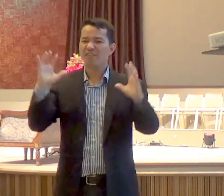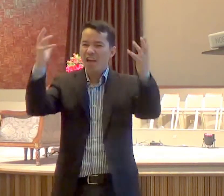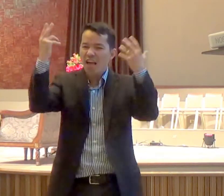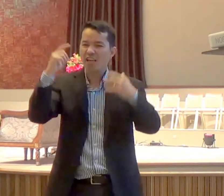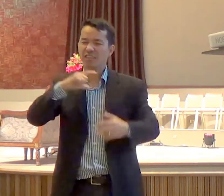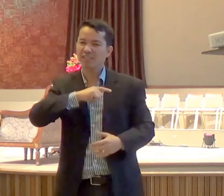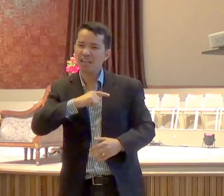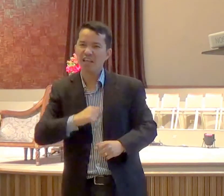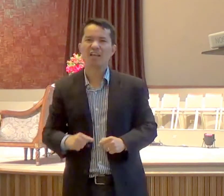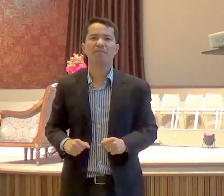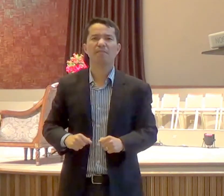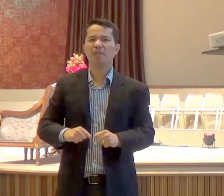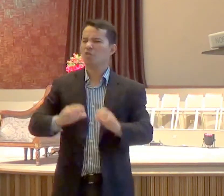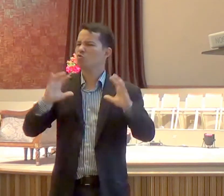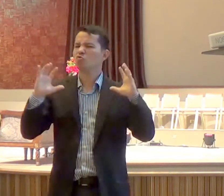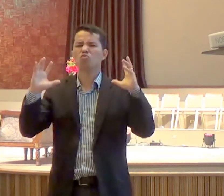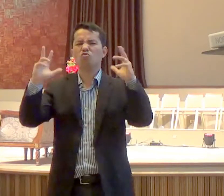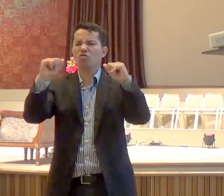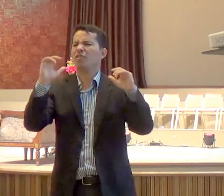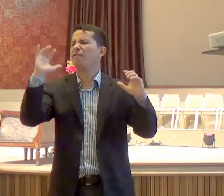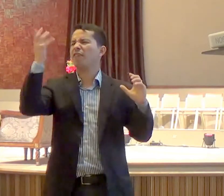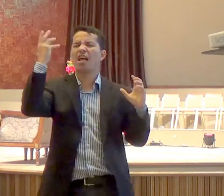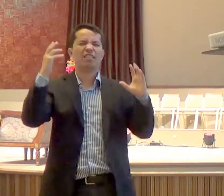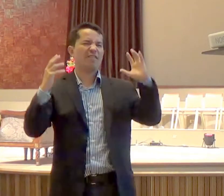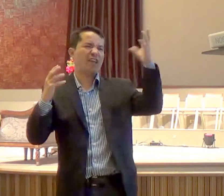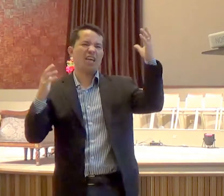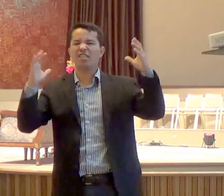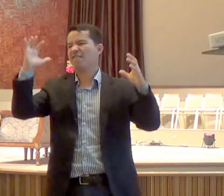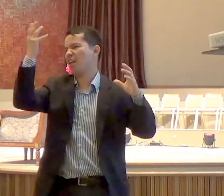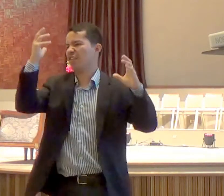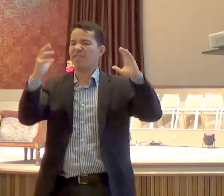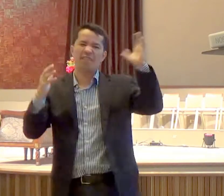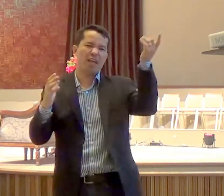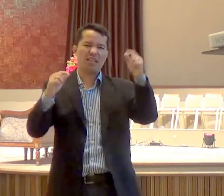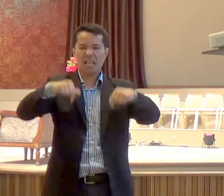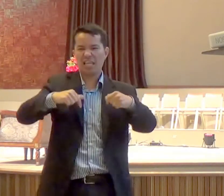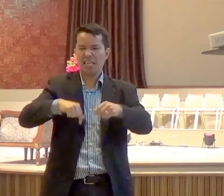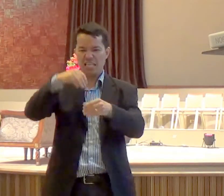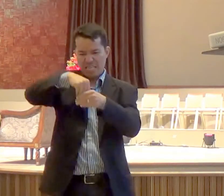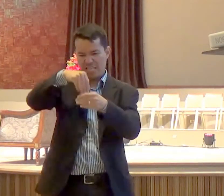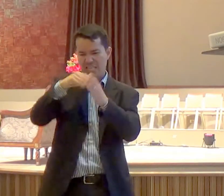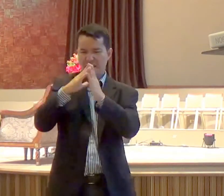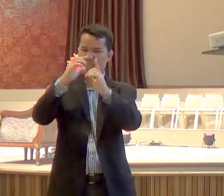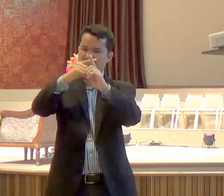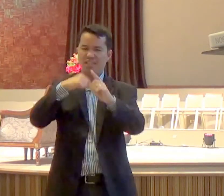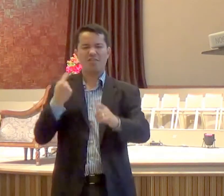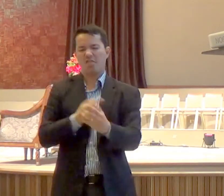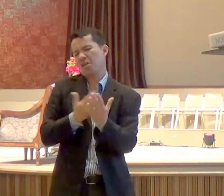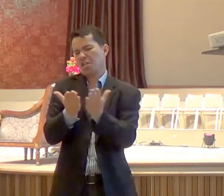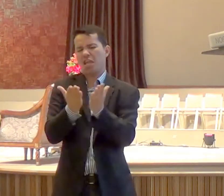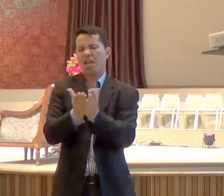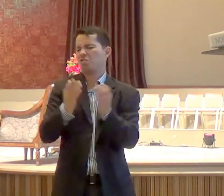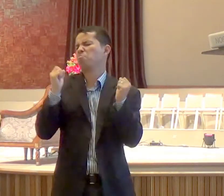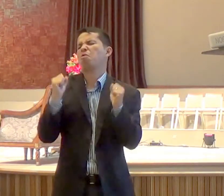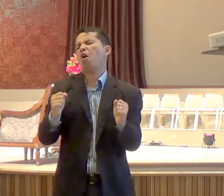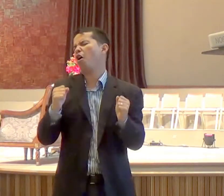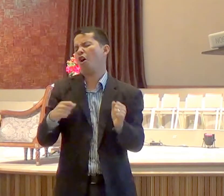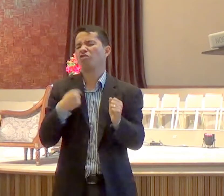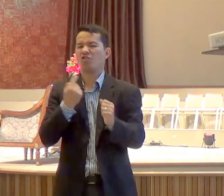é festa, de tudo, quanto é jeito, dentro da igreja, são práticas pagãs, dentro da igreja, porque nós somos crentes, não é? A gente resolve o problema, resolve